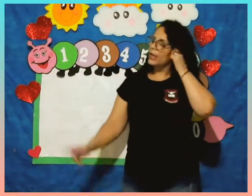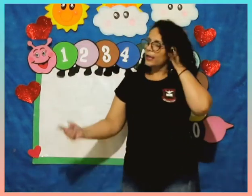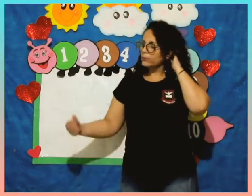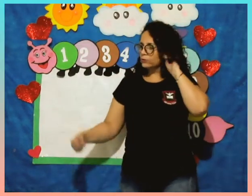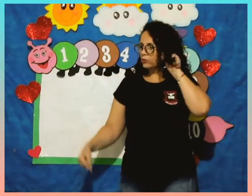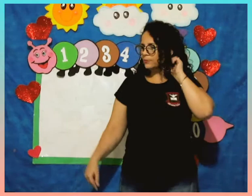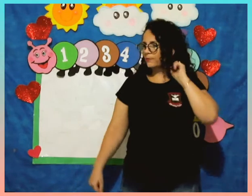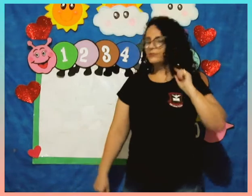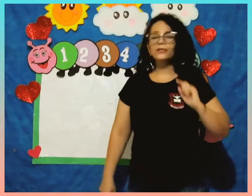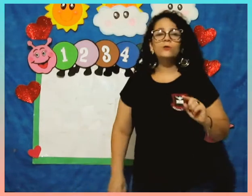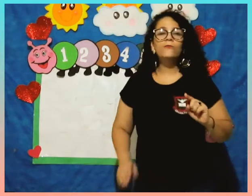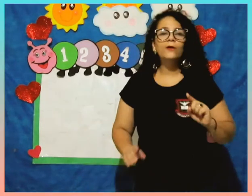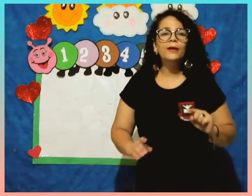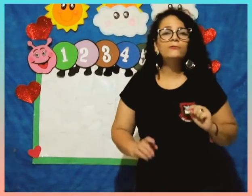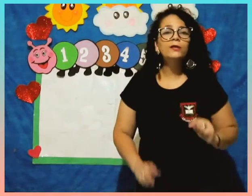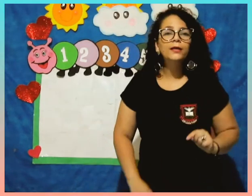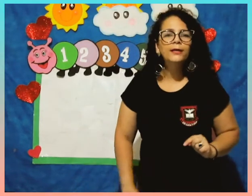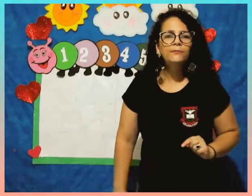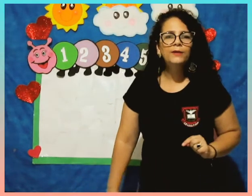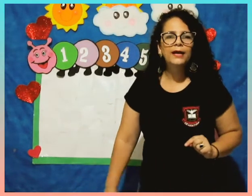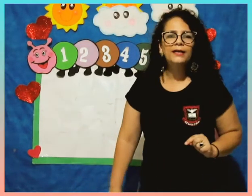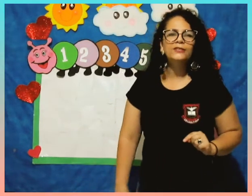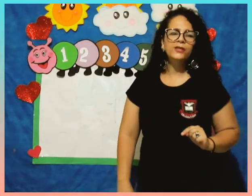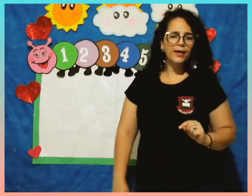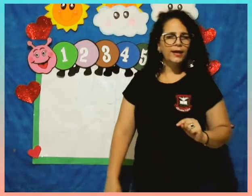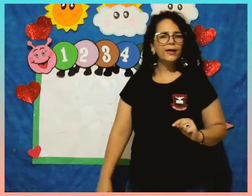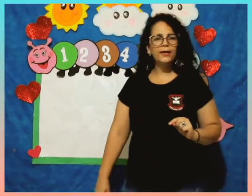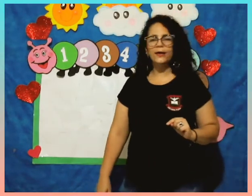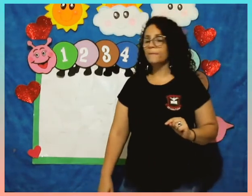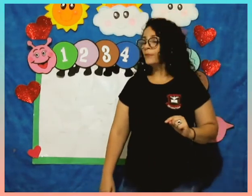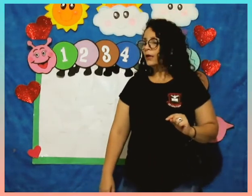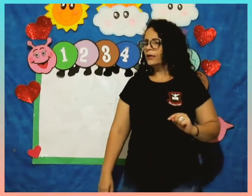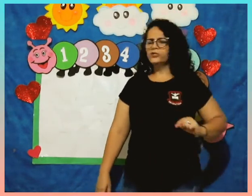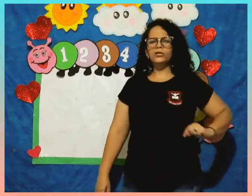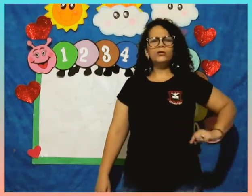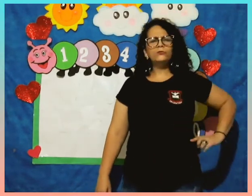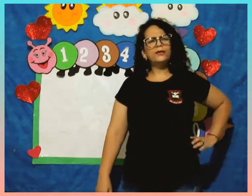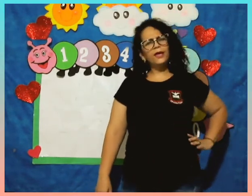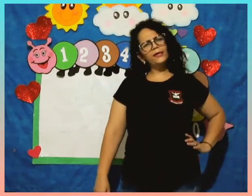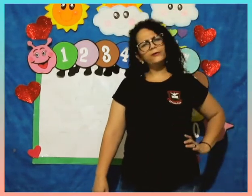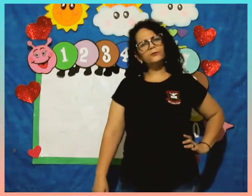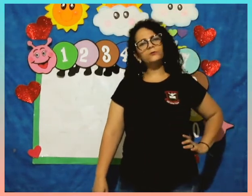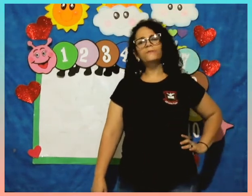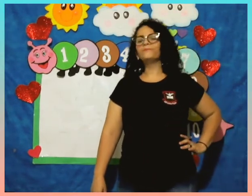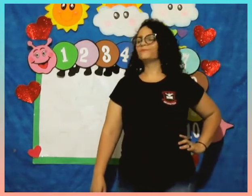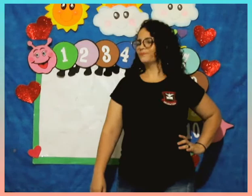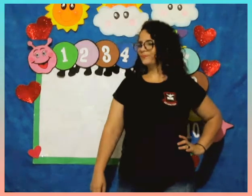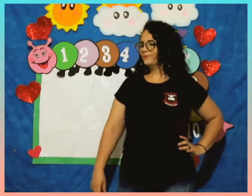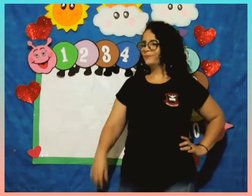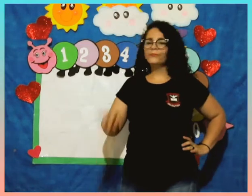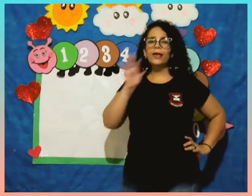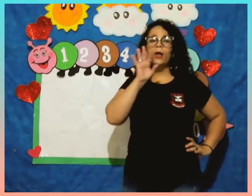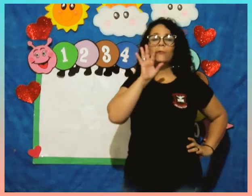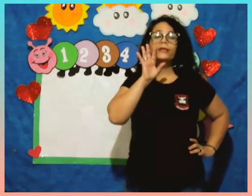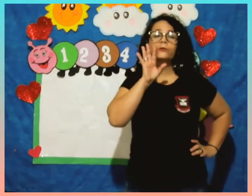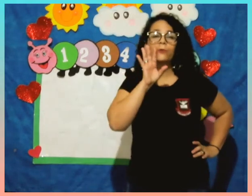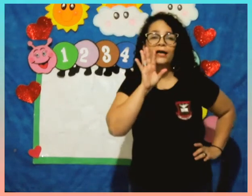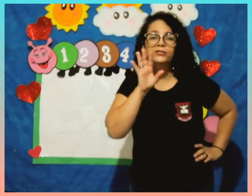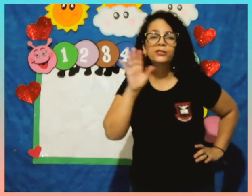Eu trouxe para vocês o alfabeto em libras. É, tia, o que é isso? É uma linguagem